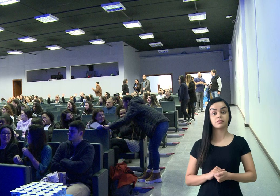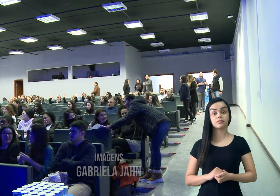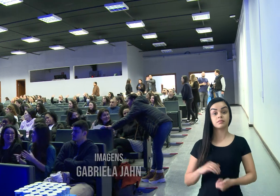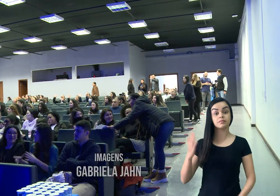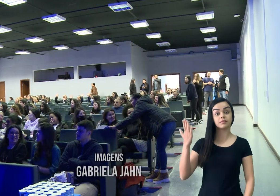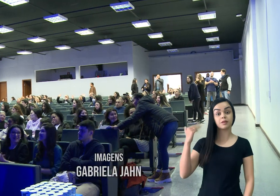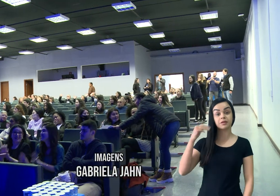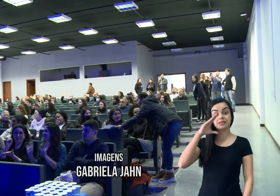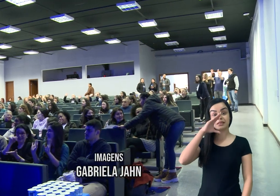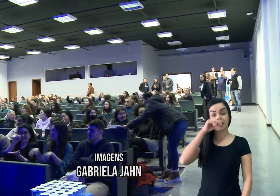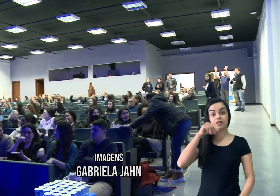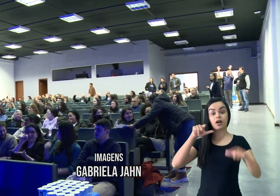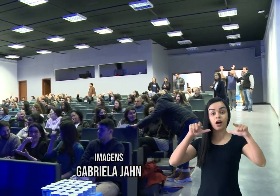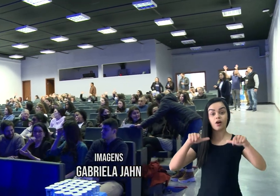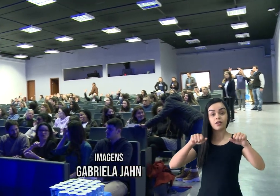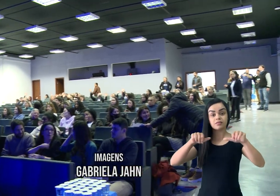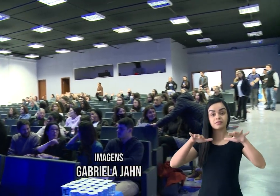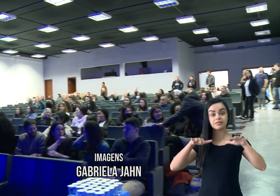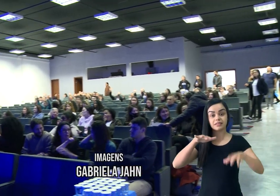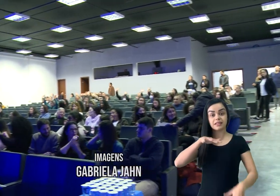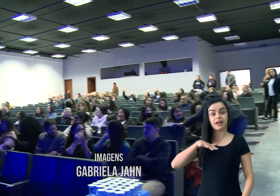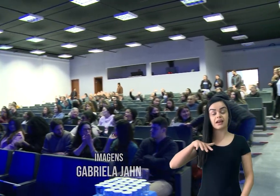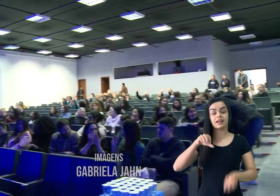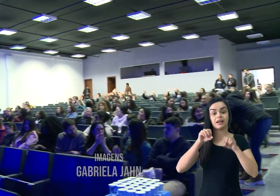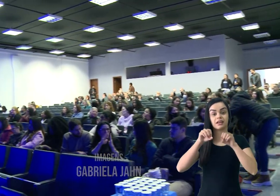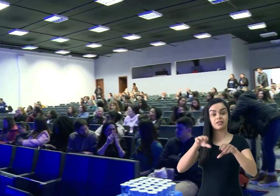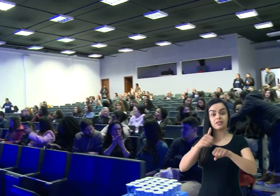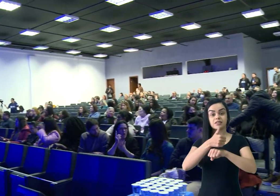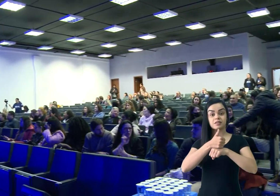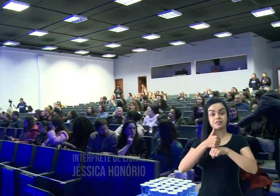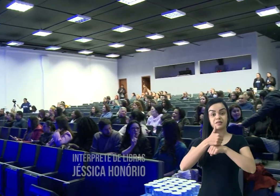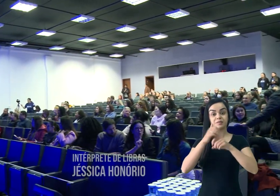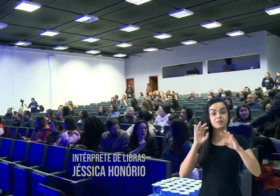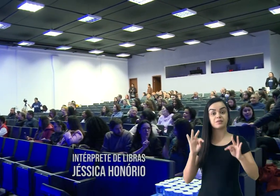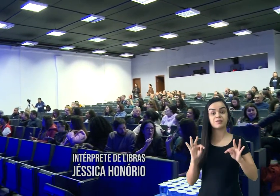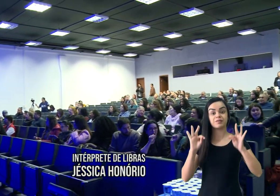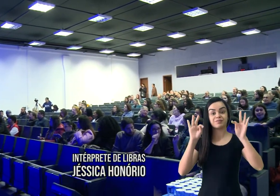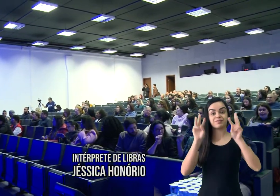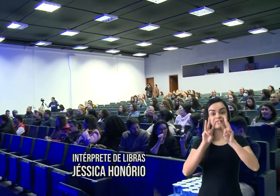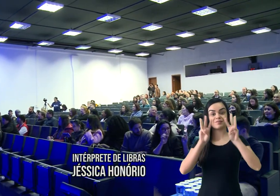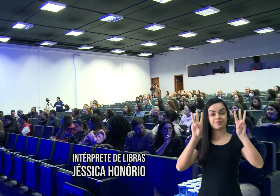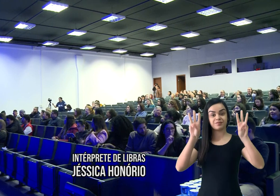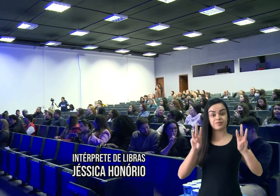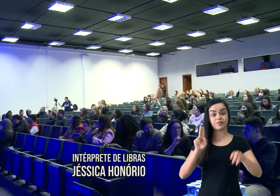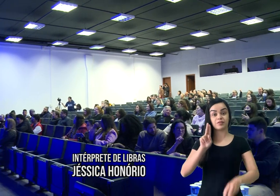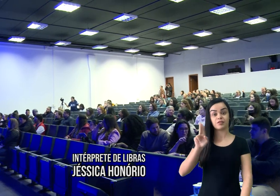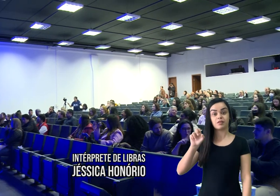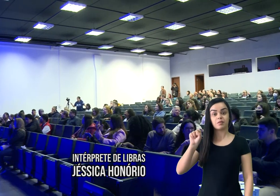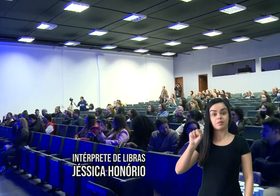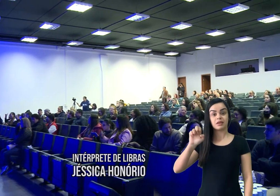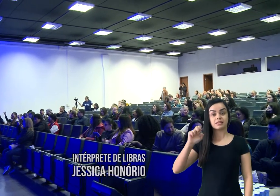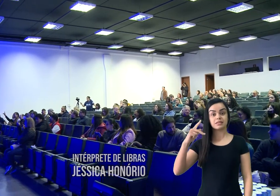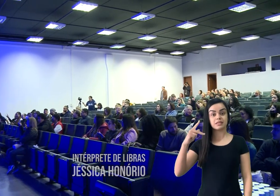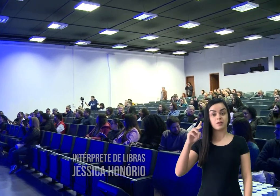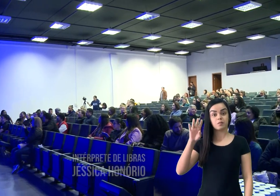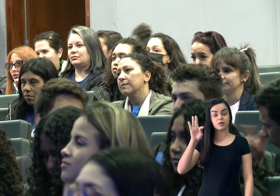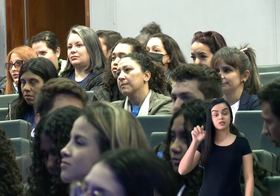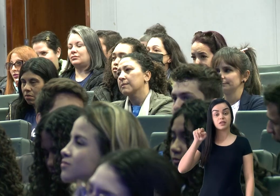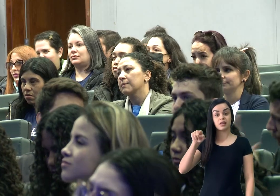No último sábado, o auditório do Setor de Educação Profissional e Tecnológica da UFPR, CEPT, foi o